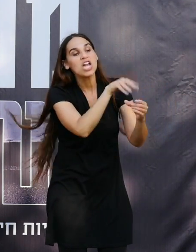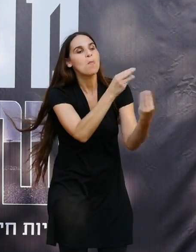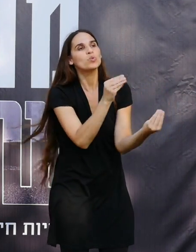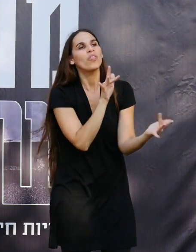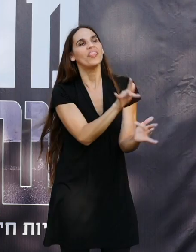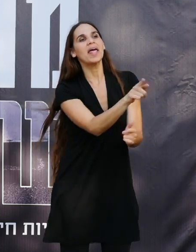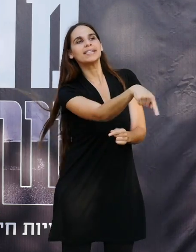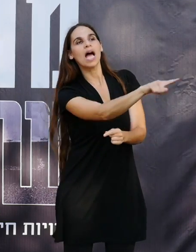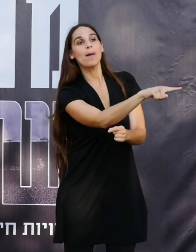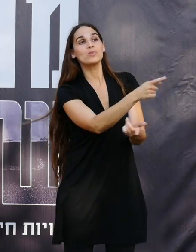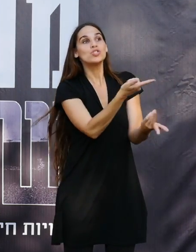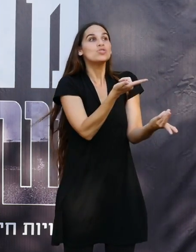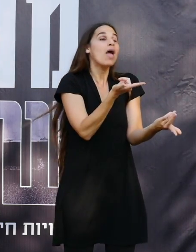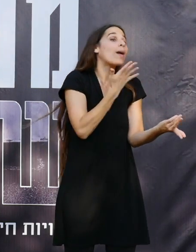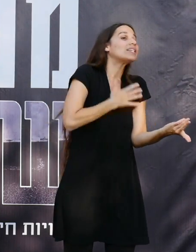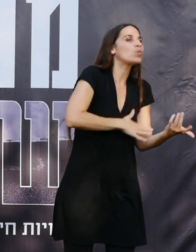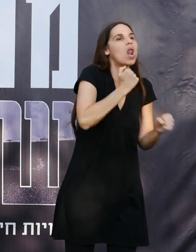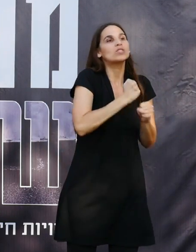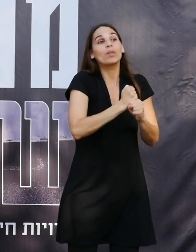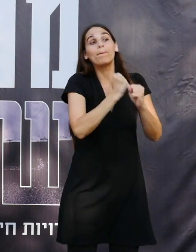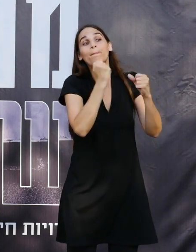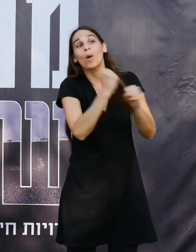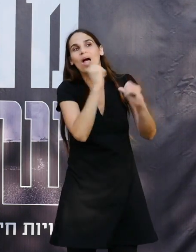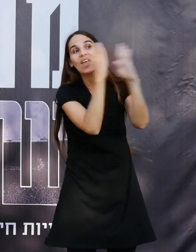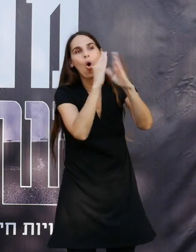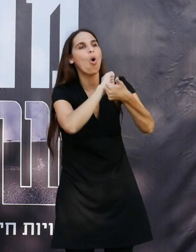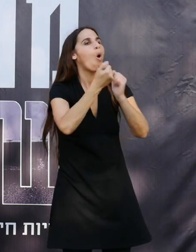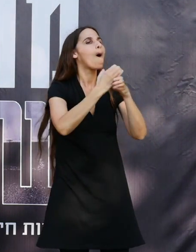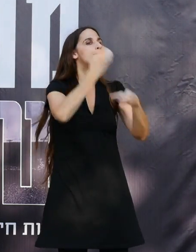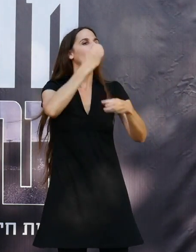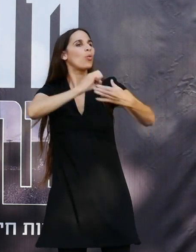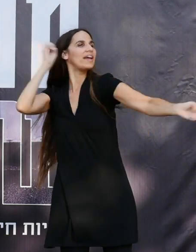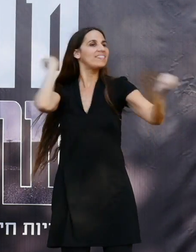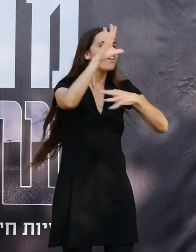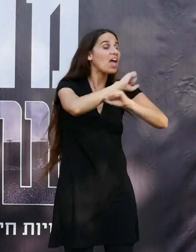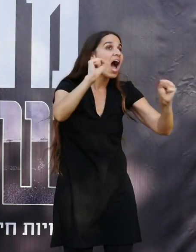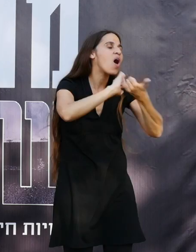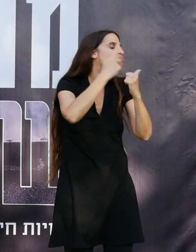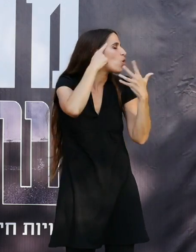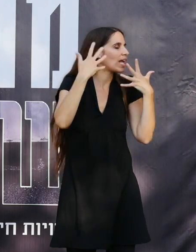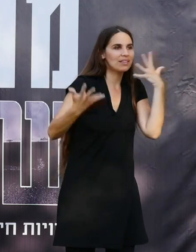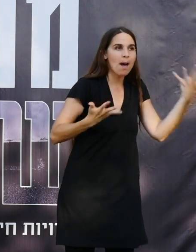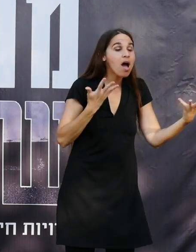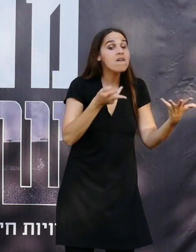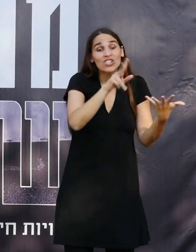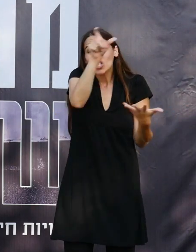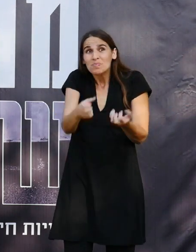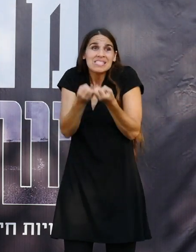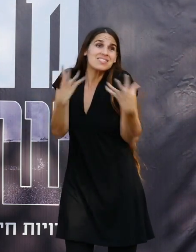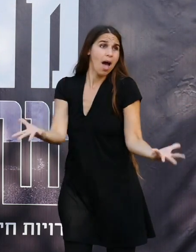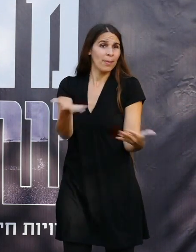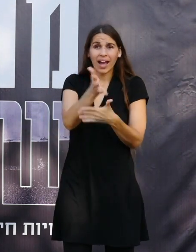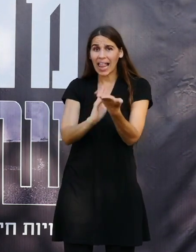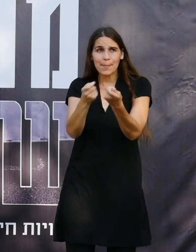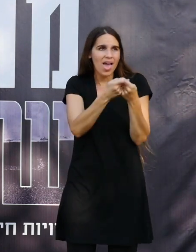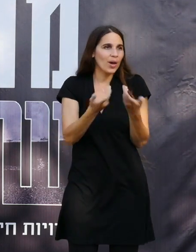משהו שהם רצו לעשות איזושהי פעולה טרור או בקבוקי תווירה או אני לא יודעת מה ויש אנשים שהם סתם חלק